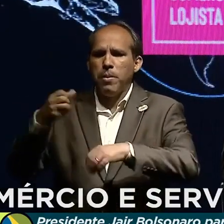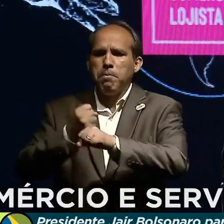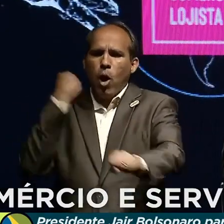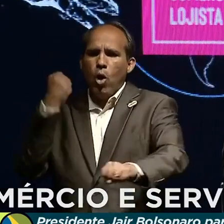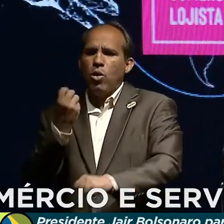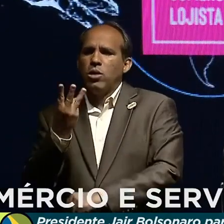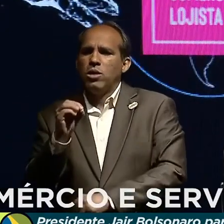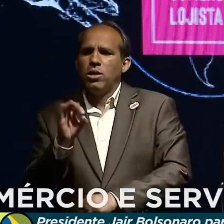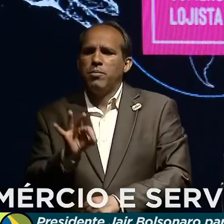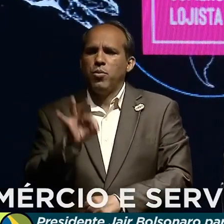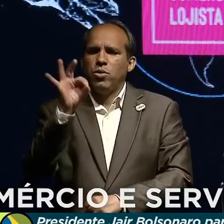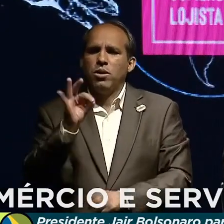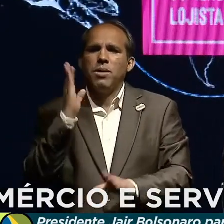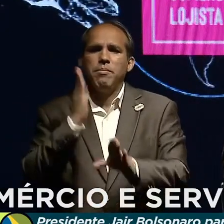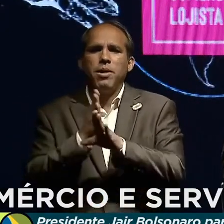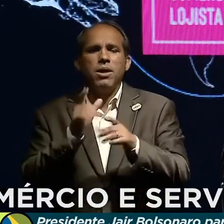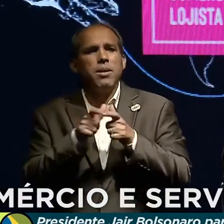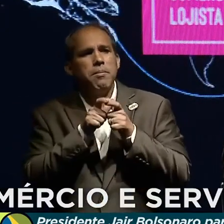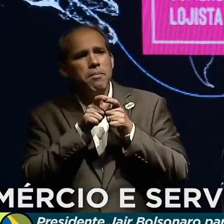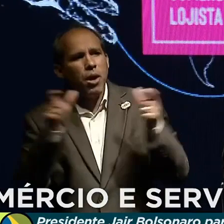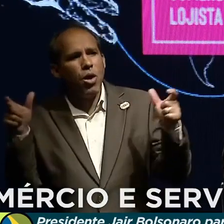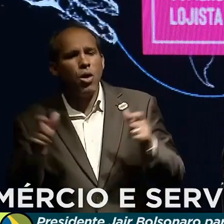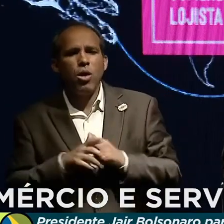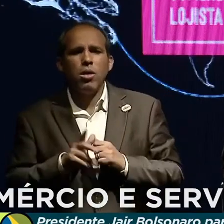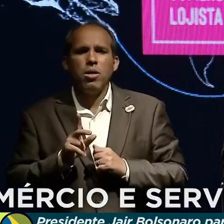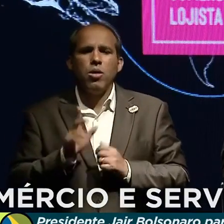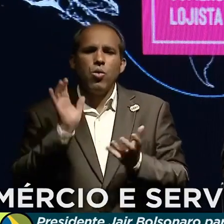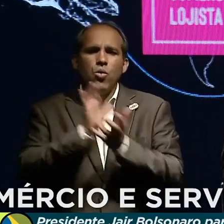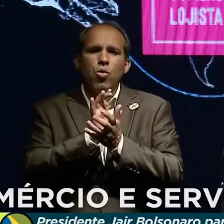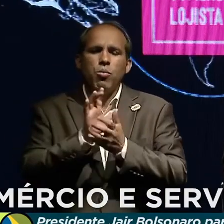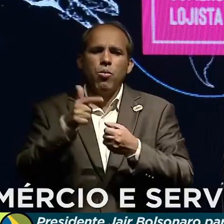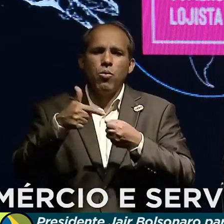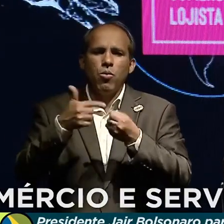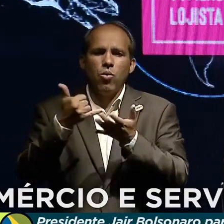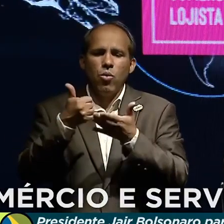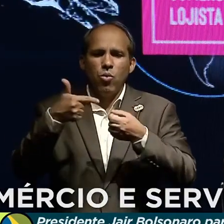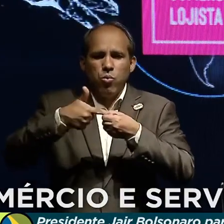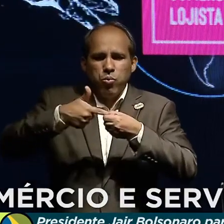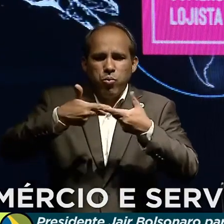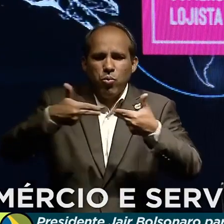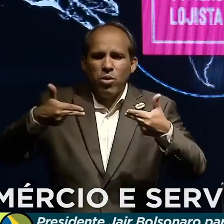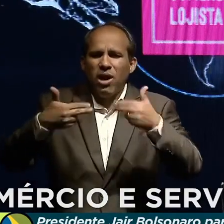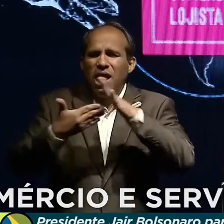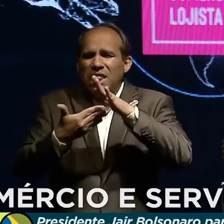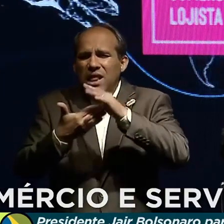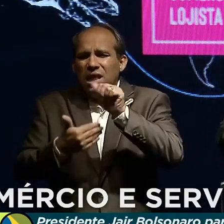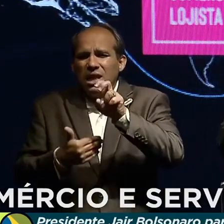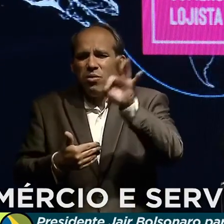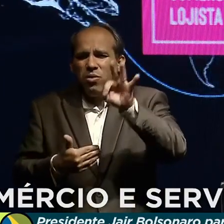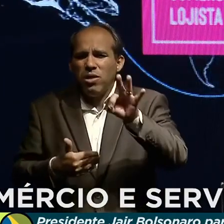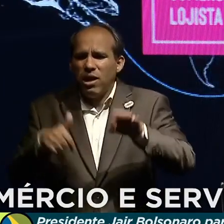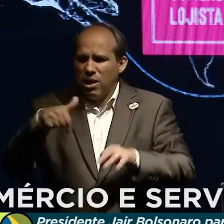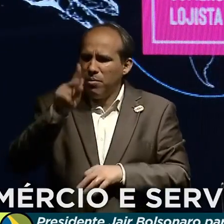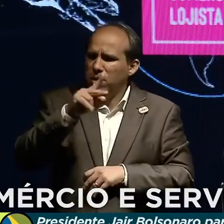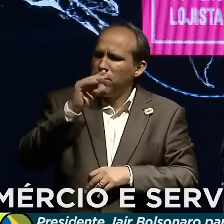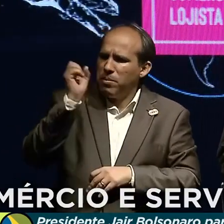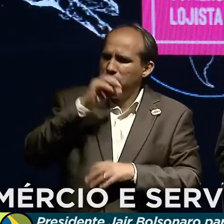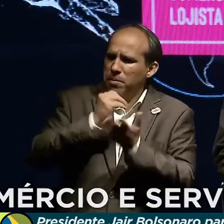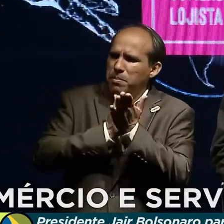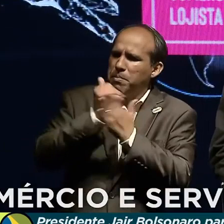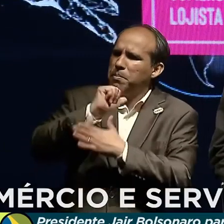enquanto as maiores petrolíferas do mundo, o lucro é no máximo de 15%. E essas outras